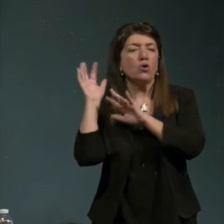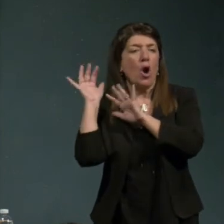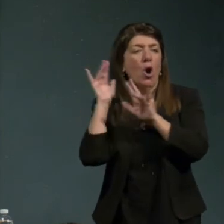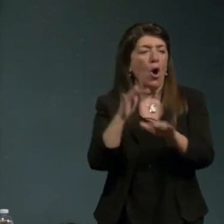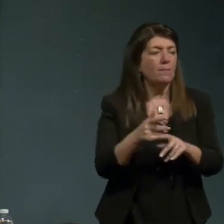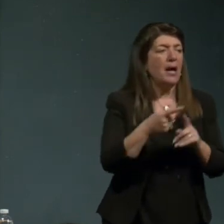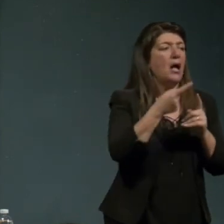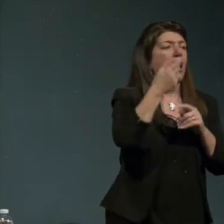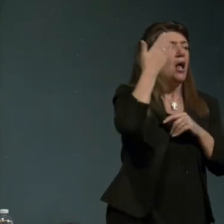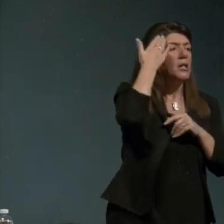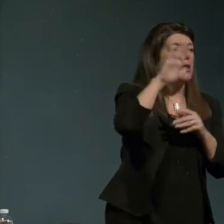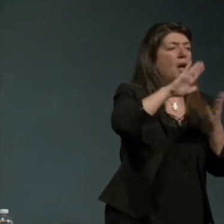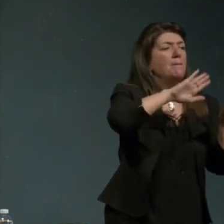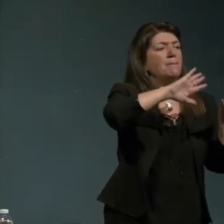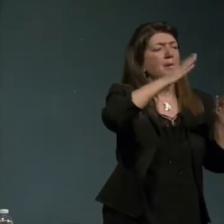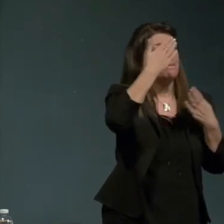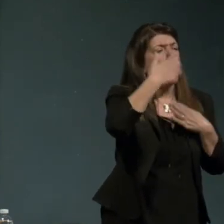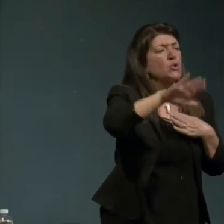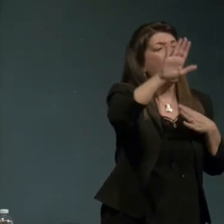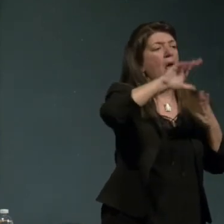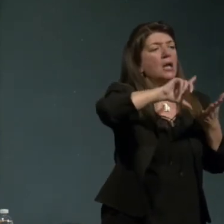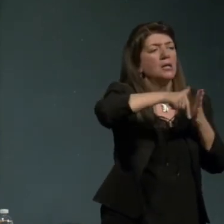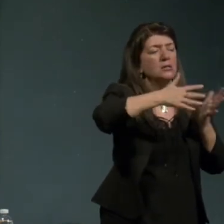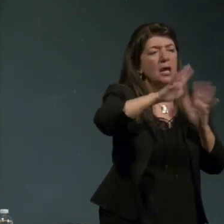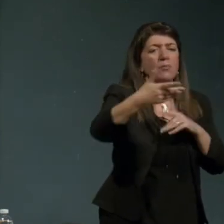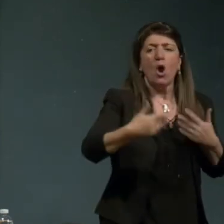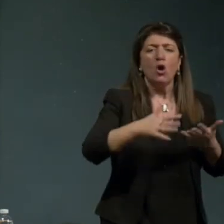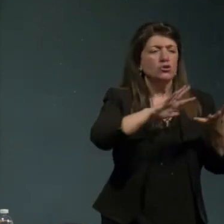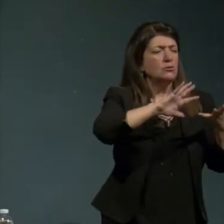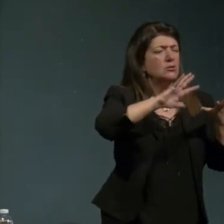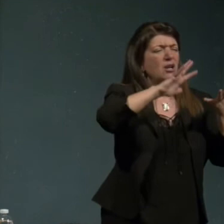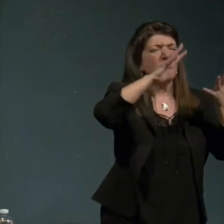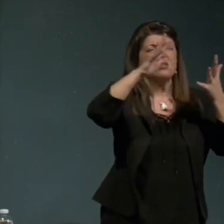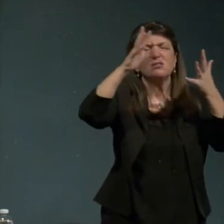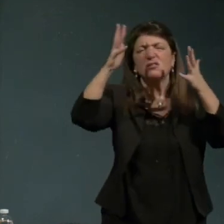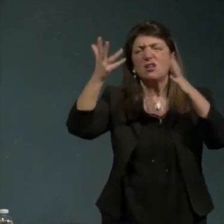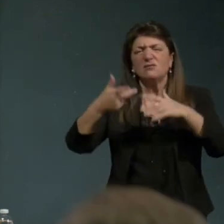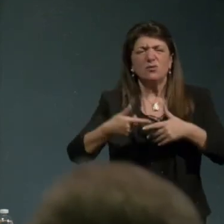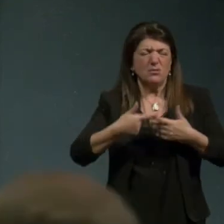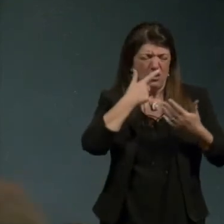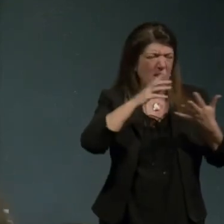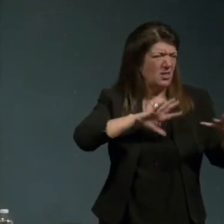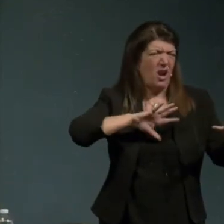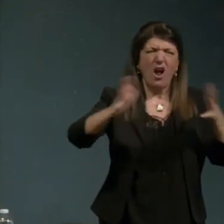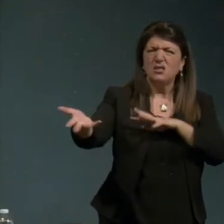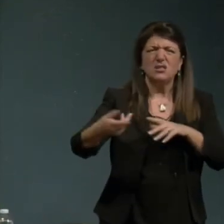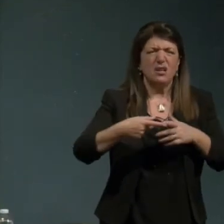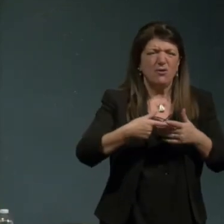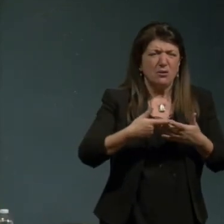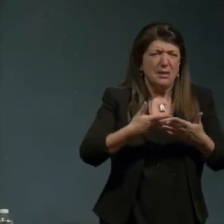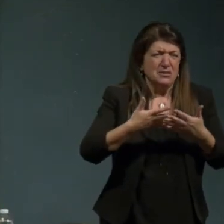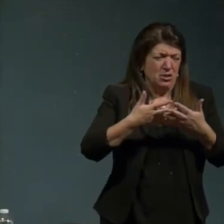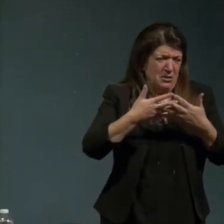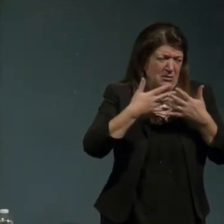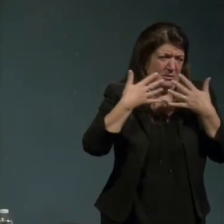moderni con tutte le trasformazioni e oggi che sono le più grandi trasformazioni e processi